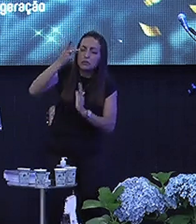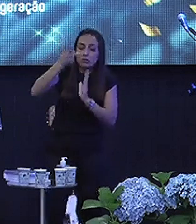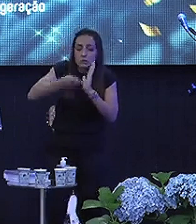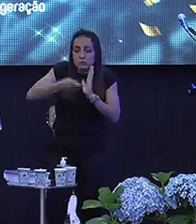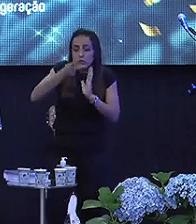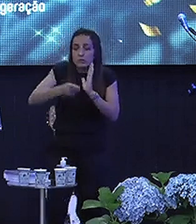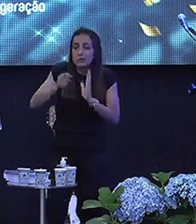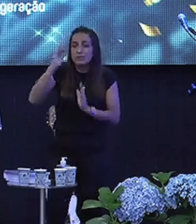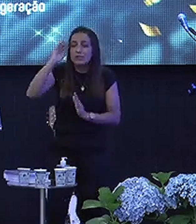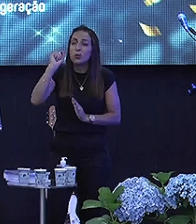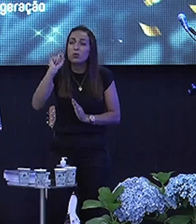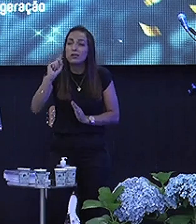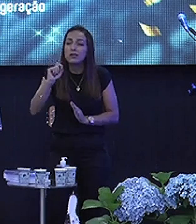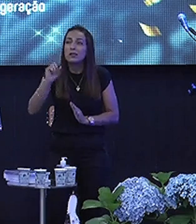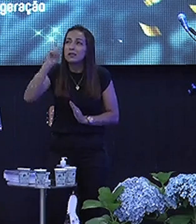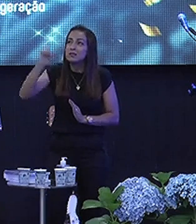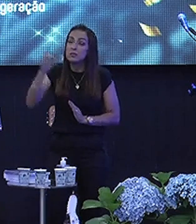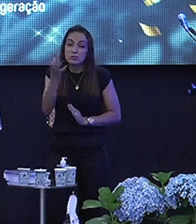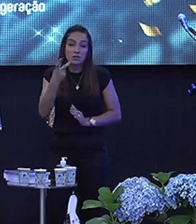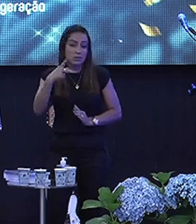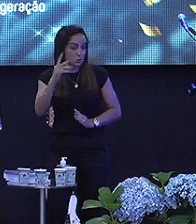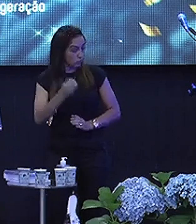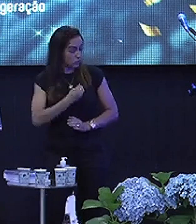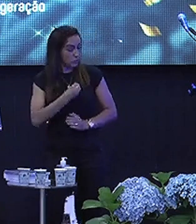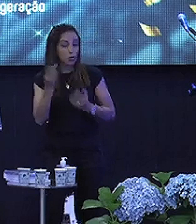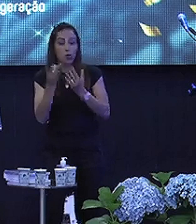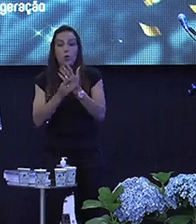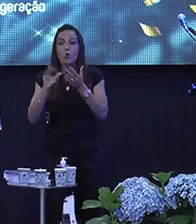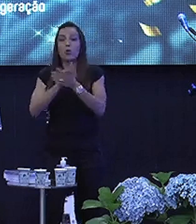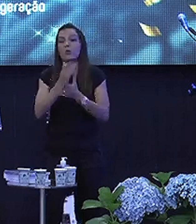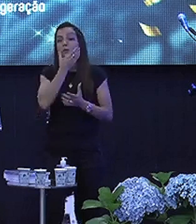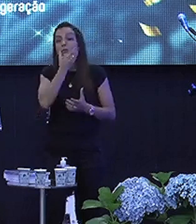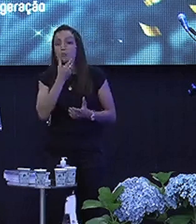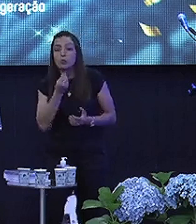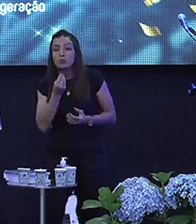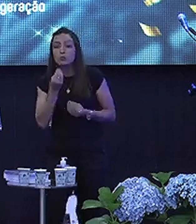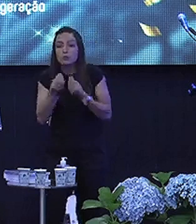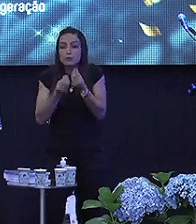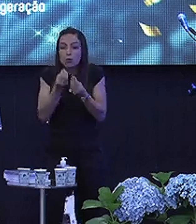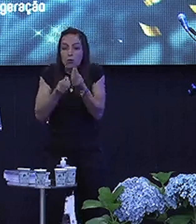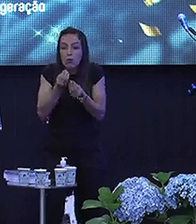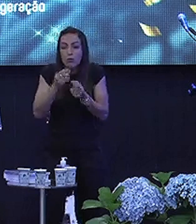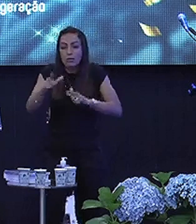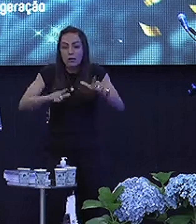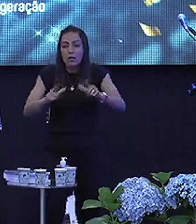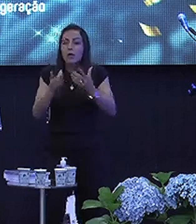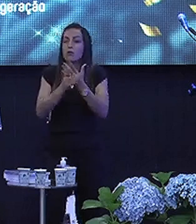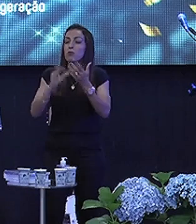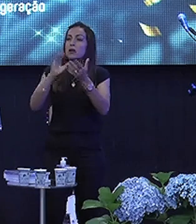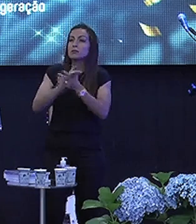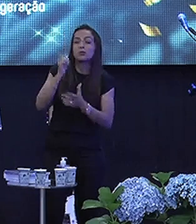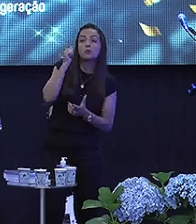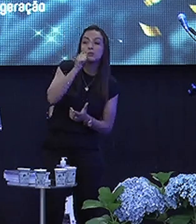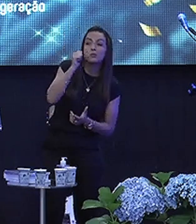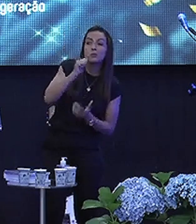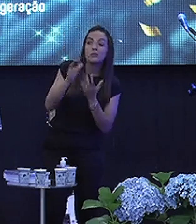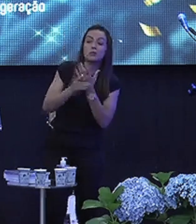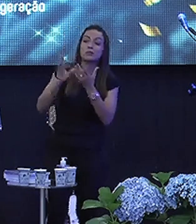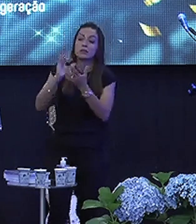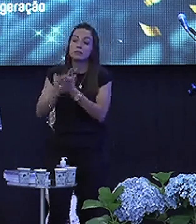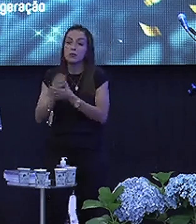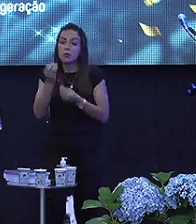Entender o que Deus quer trabalhar em você Como esposo Entender o que Deus quer trabalhar em você Como marido Como esposa